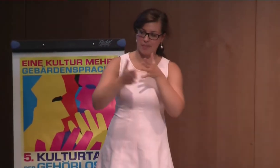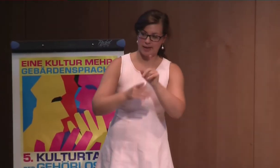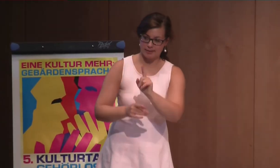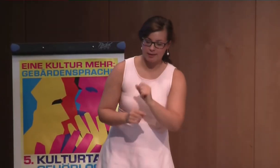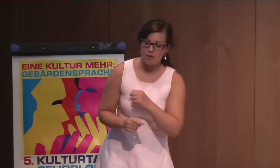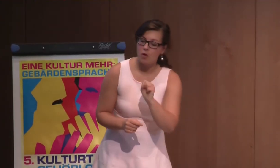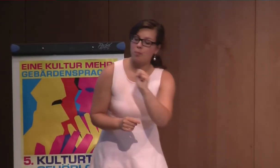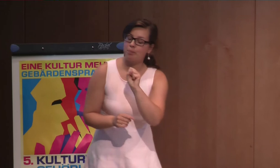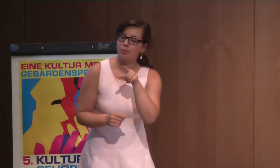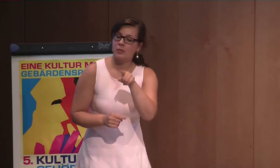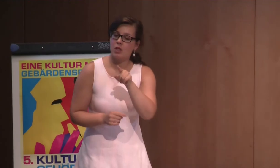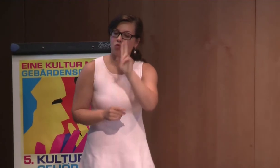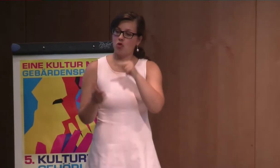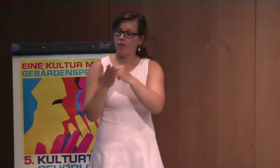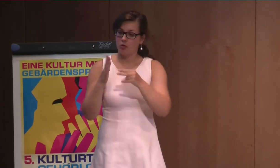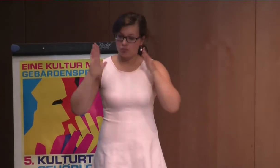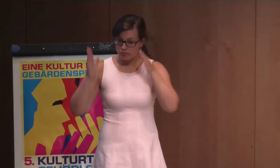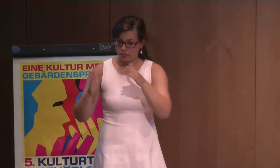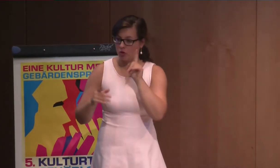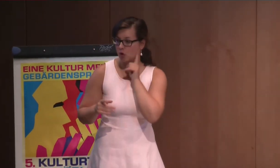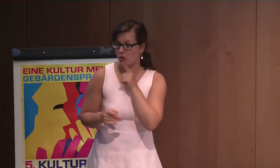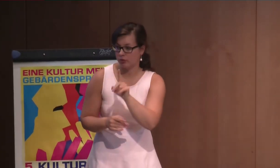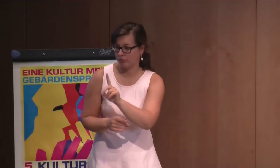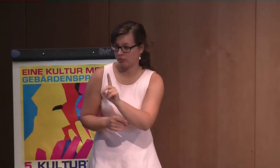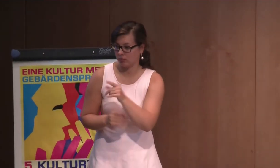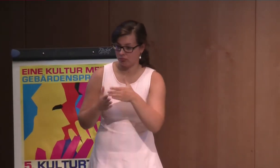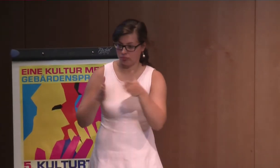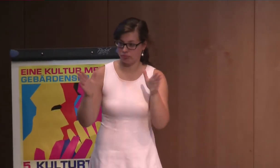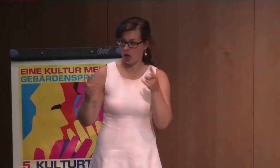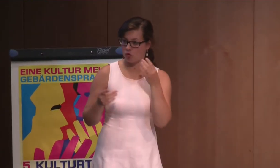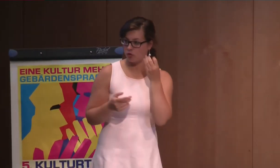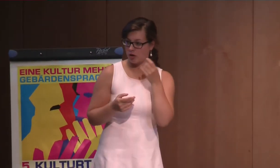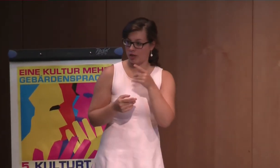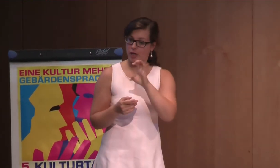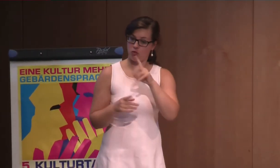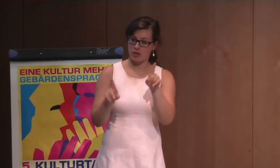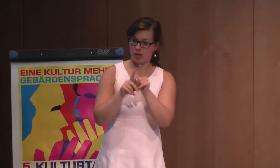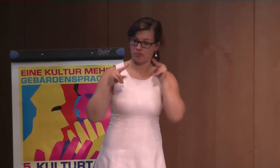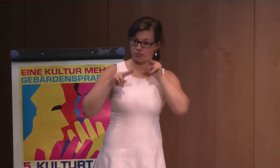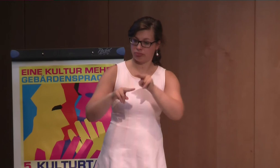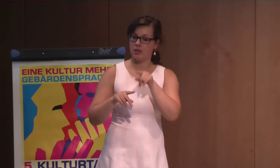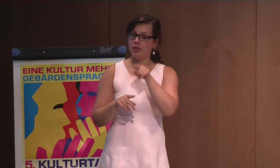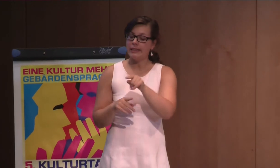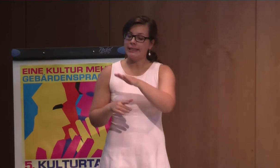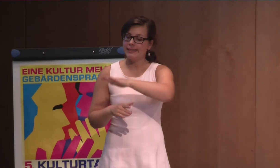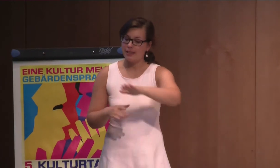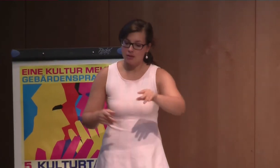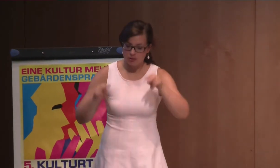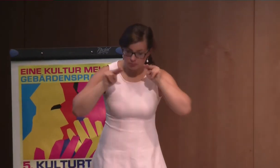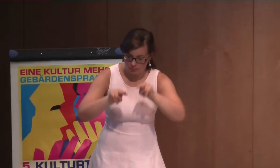habe ich das etwas falsch dargestellt. Also die UN-Konvention konzentriert sich nicht nur auf Gehörlose, sondern auch auf Schwergeringe. Also die Kinder